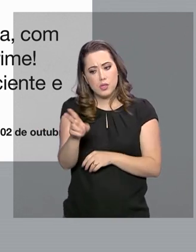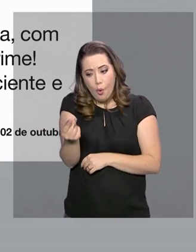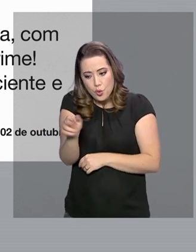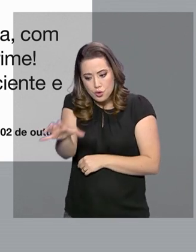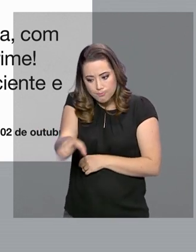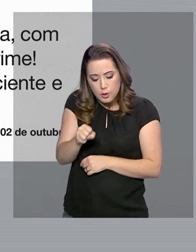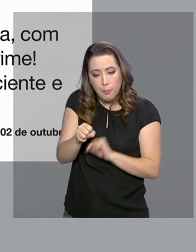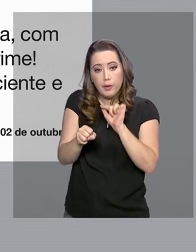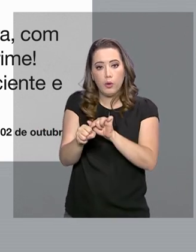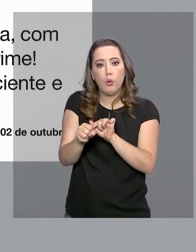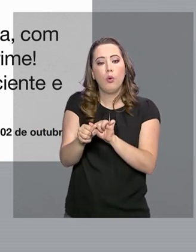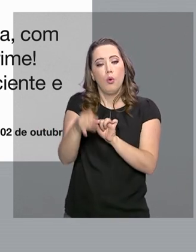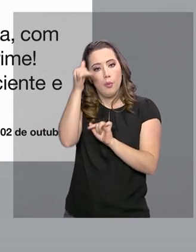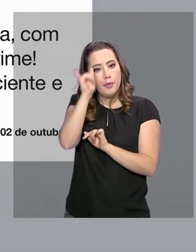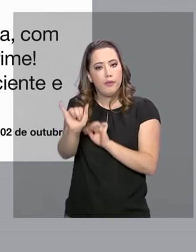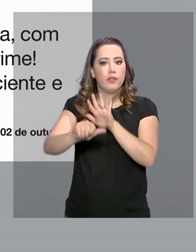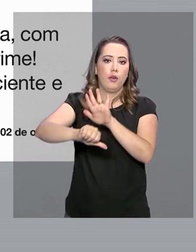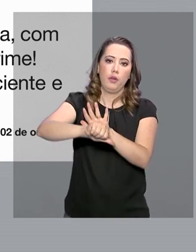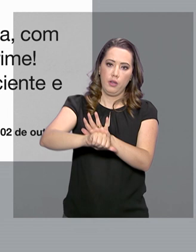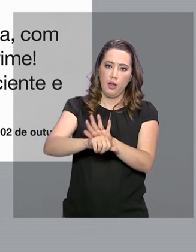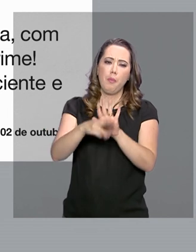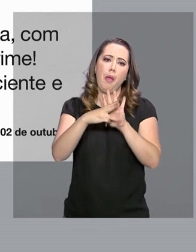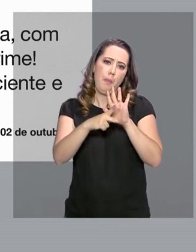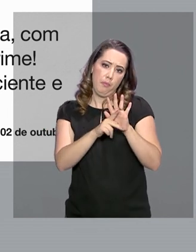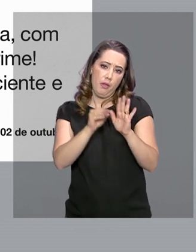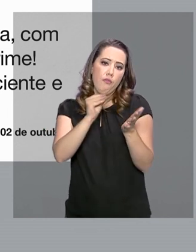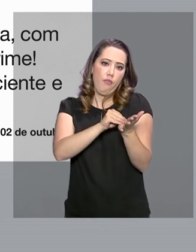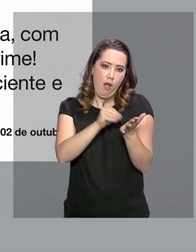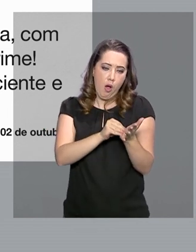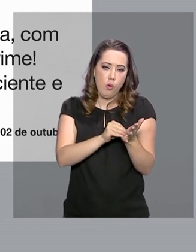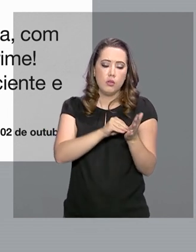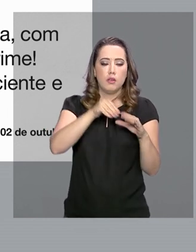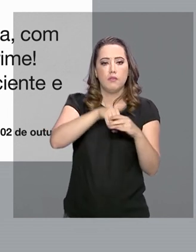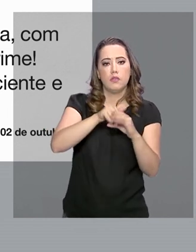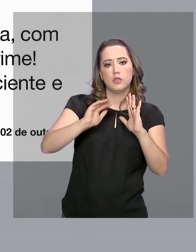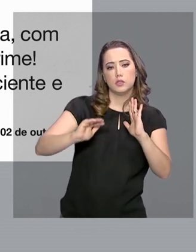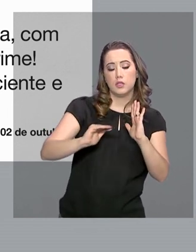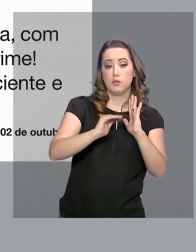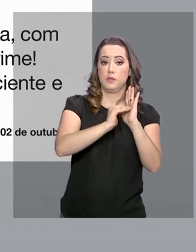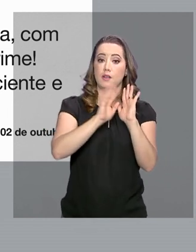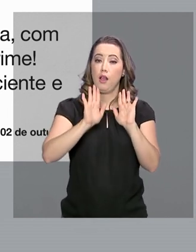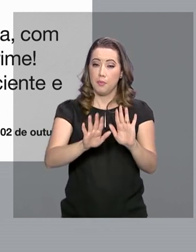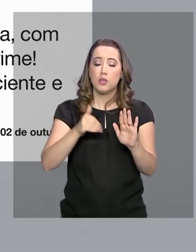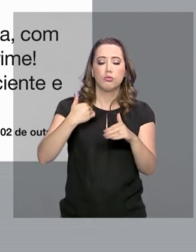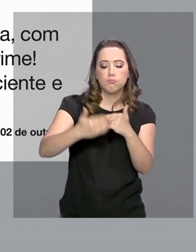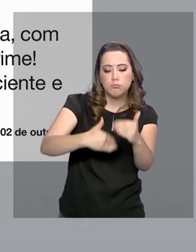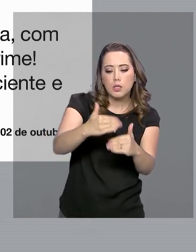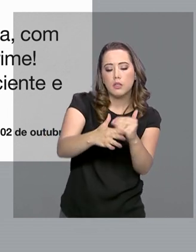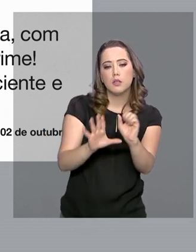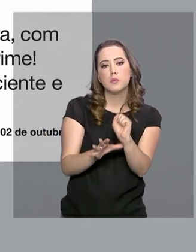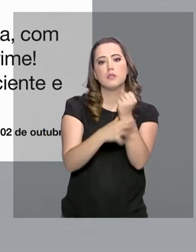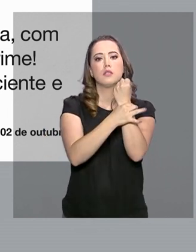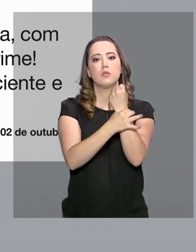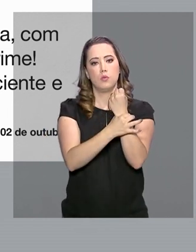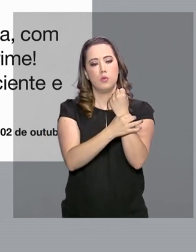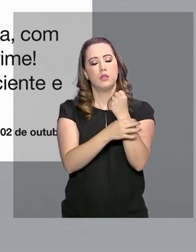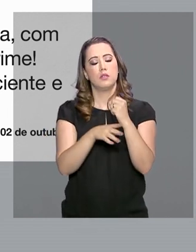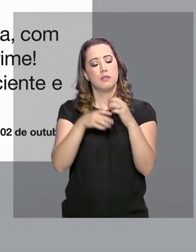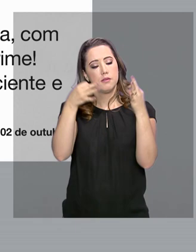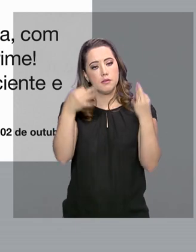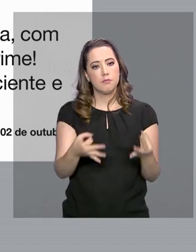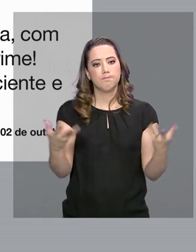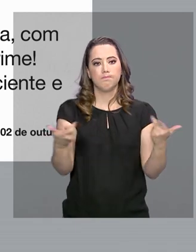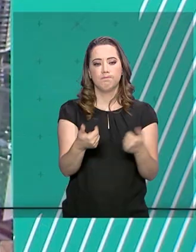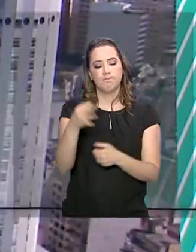A MP ainda será votada pelo Senado. Para o presidente, seguimos na construção de uma segurança pública eficiente e